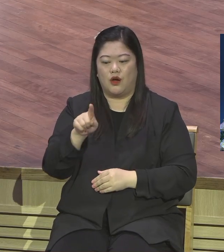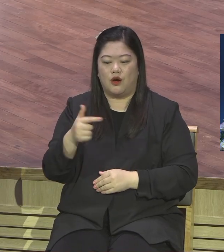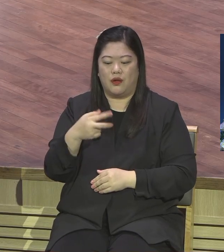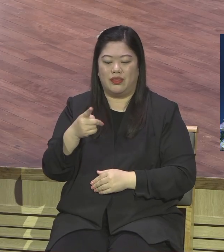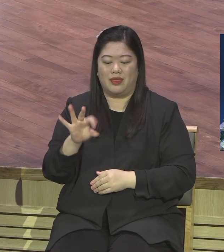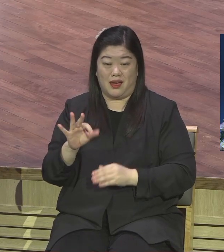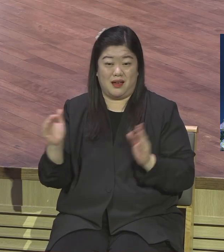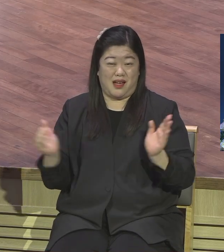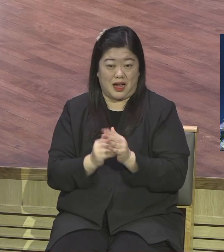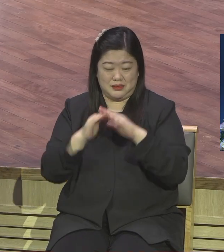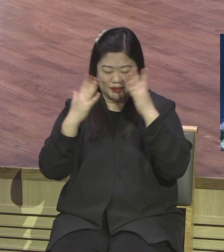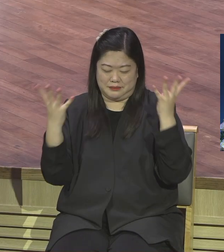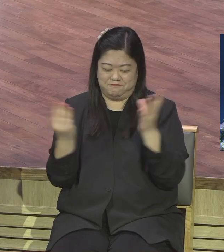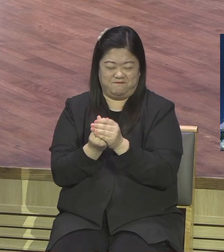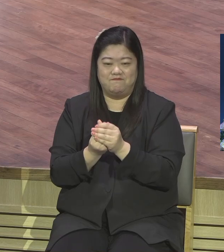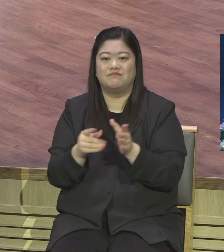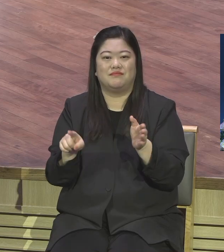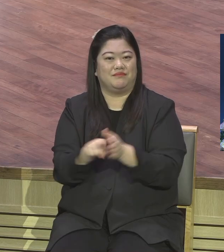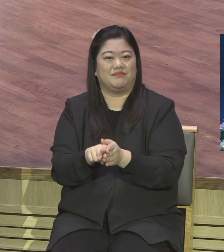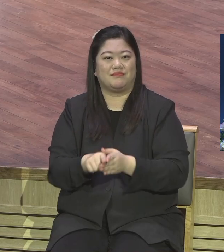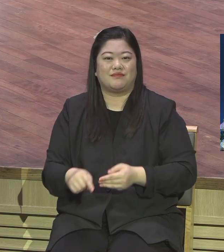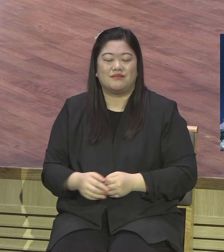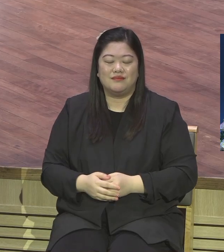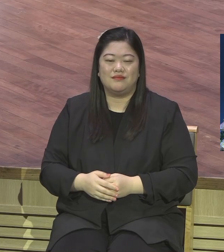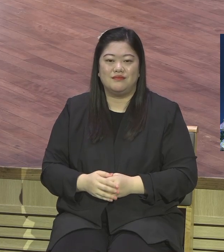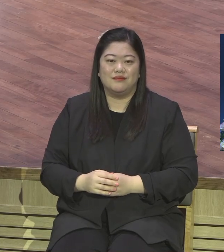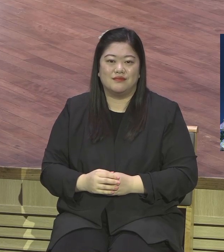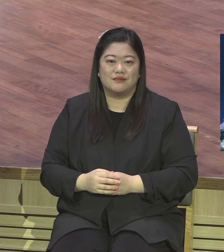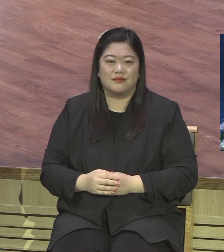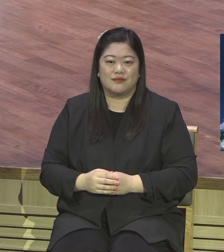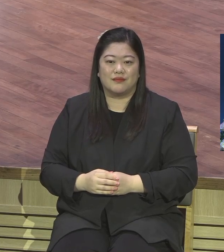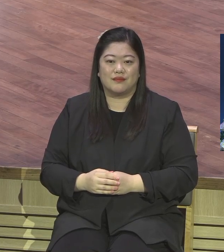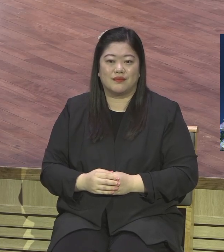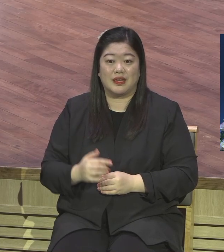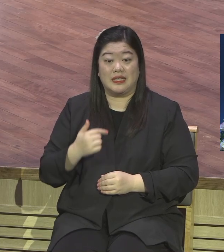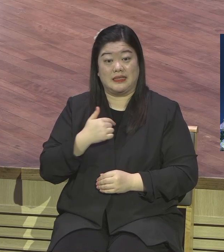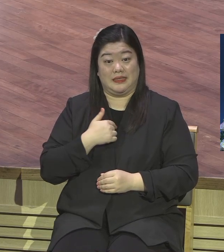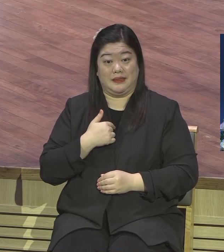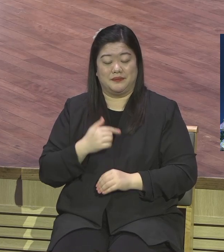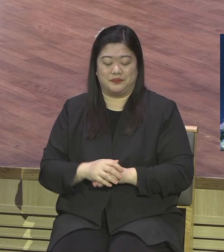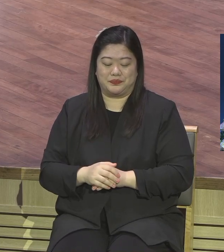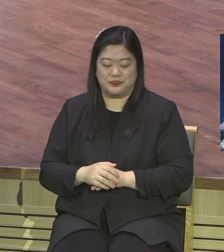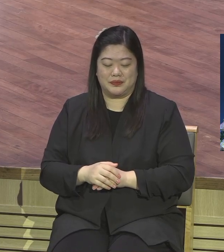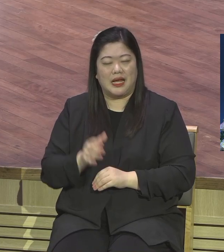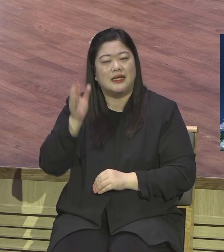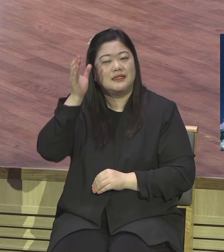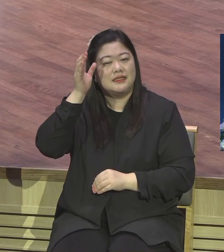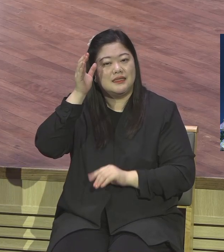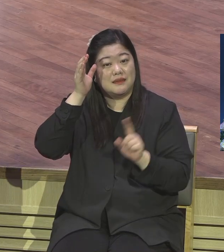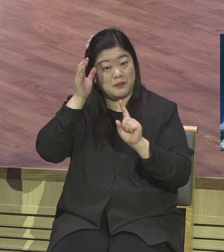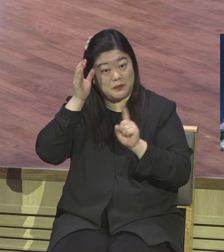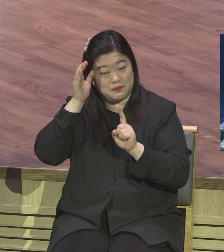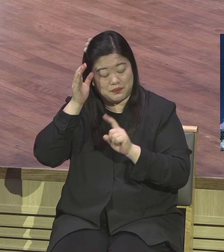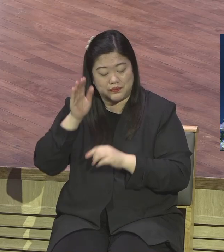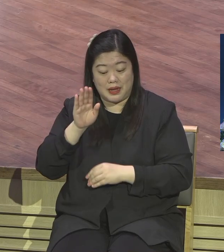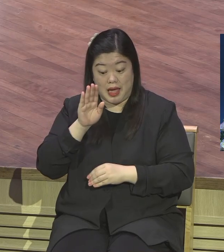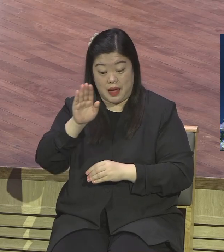본당 헌당 이후에 여운계를 바라보면 지금도 가슴이 띕니다 저는